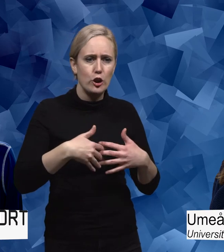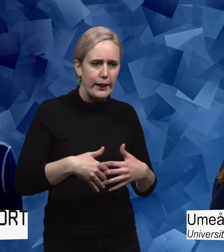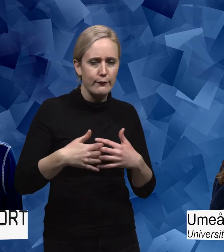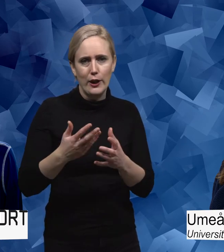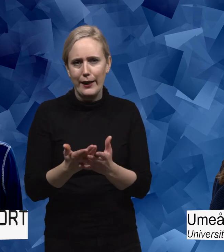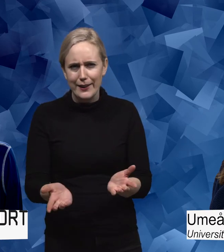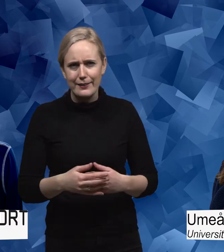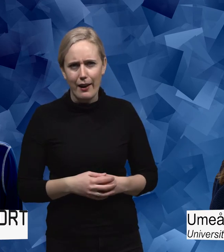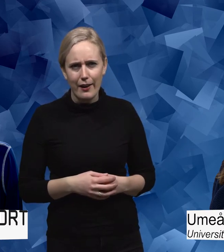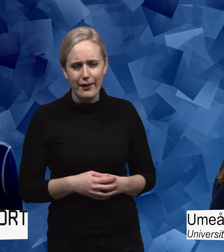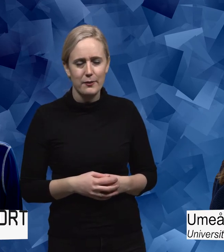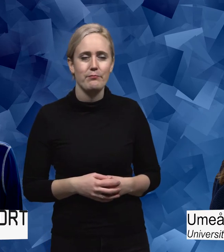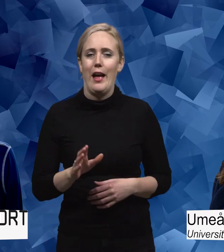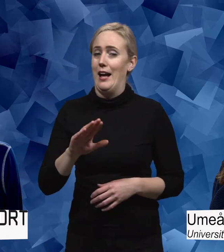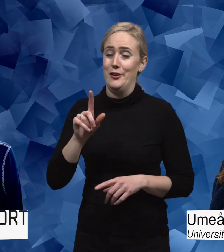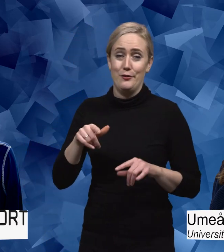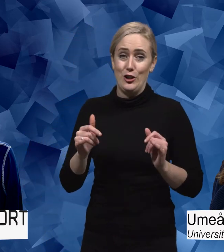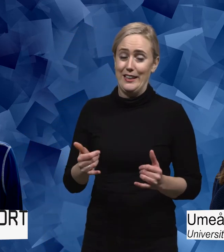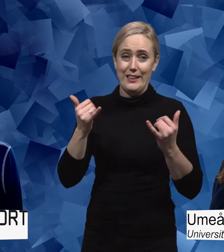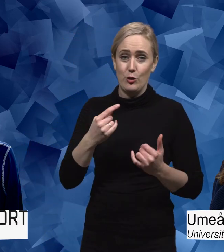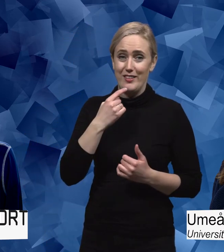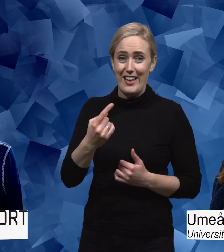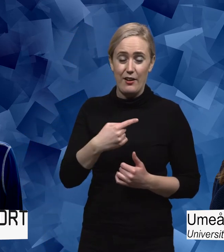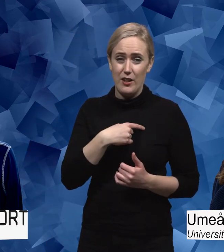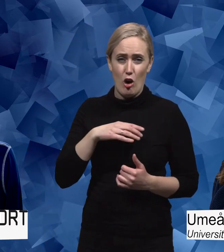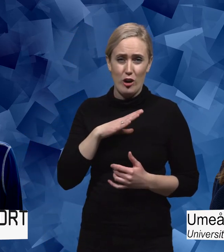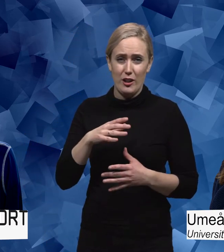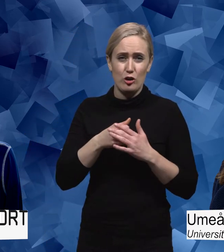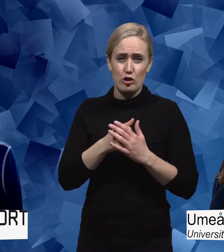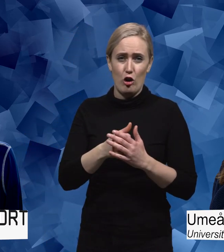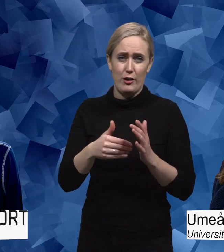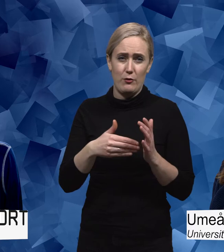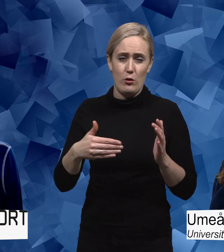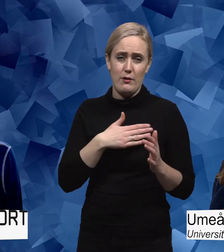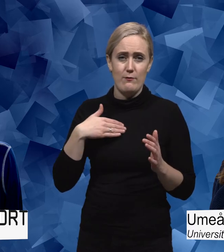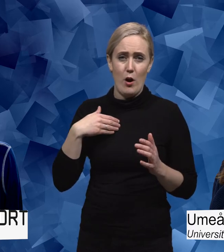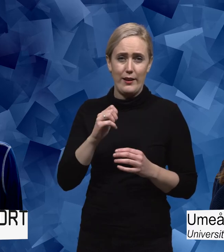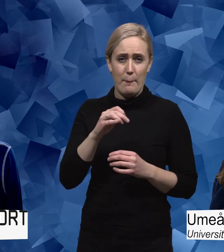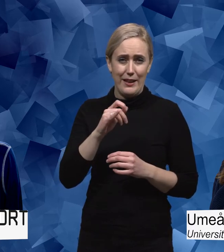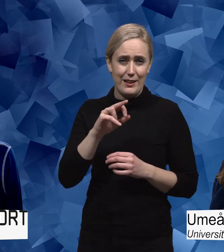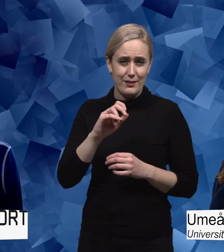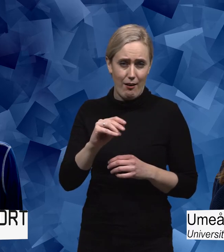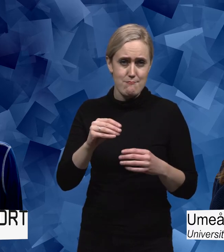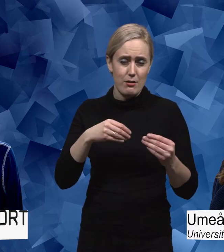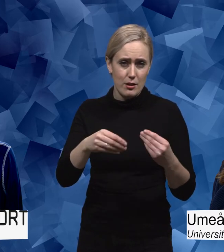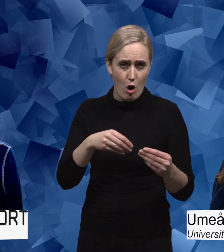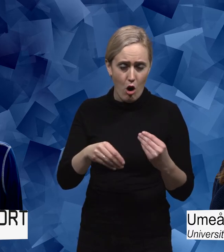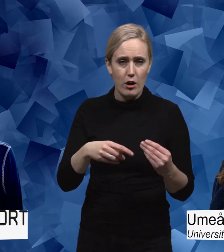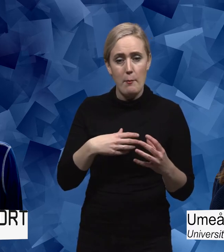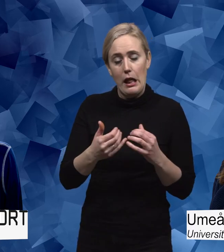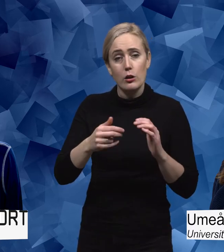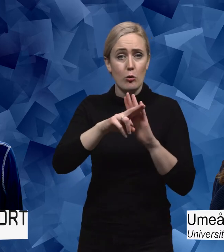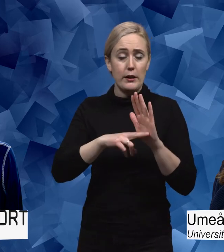funkar inte? Ja, det är kanske lite för tidigt att säga med stöd av det empiriska material som vi precis håller på att samla in. Men det är ju de här